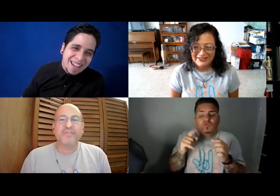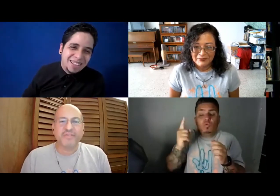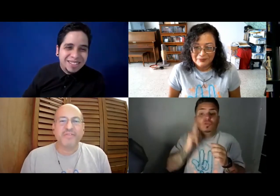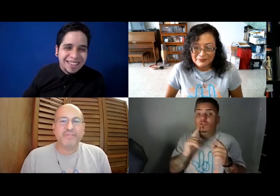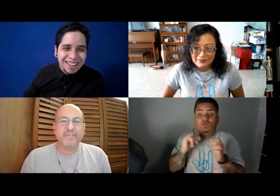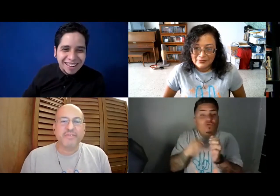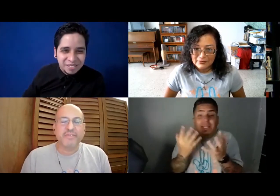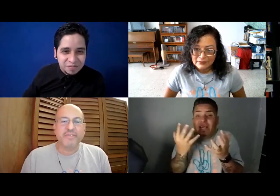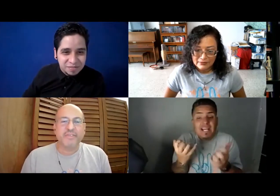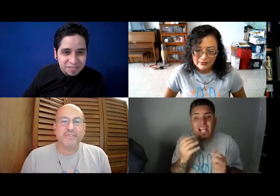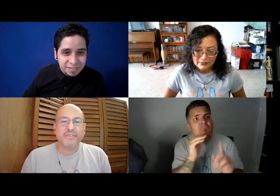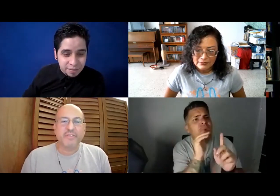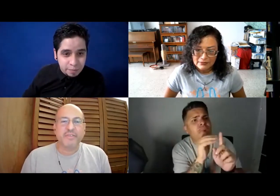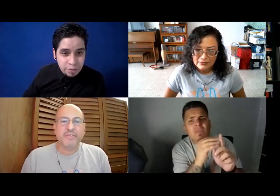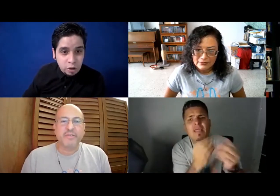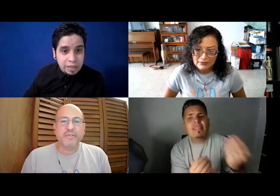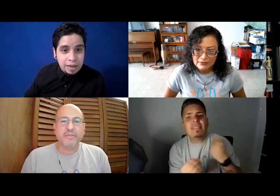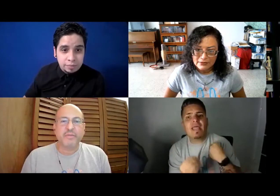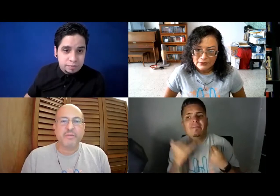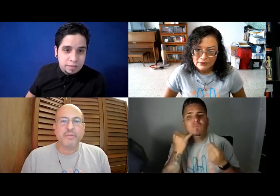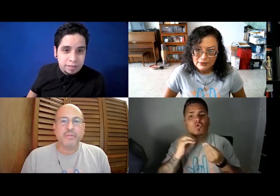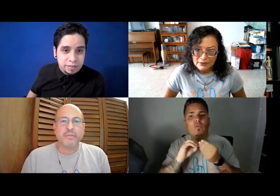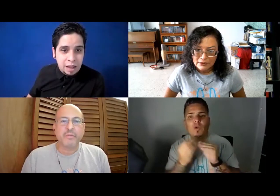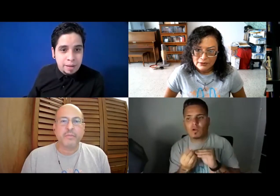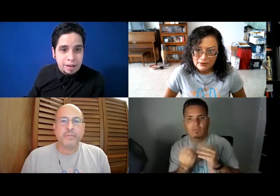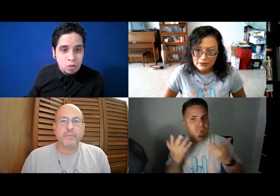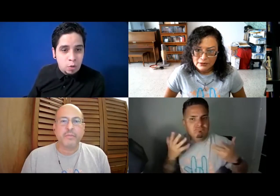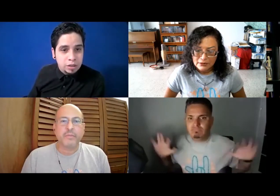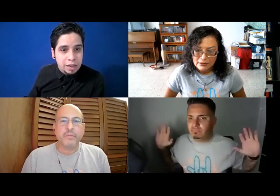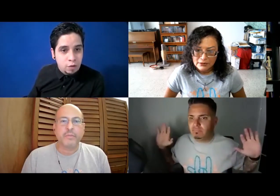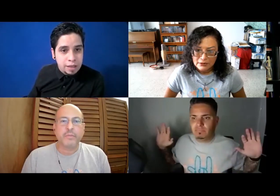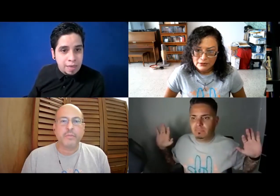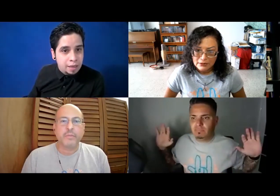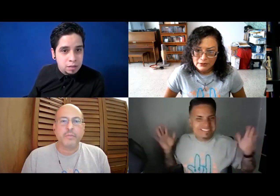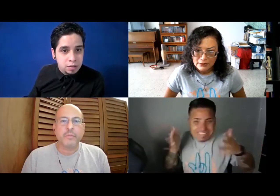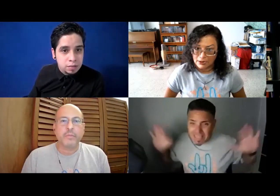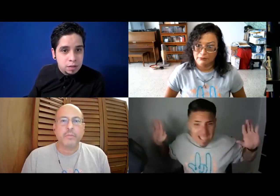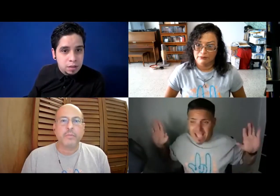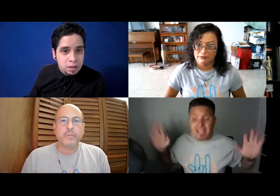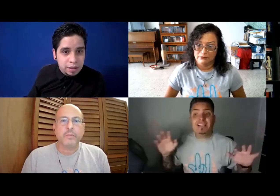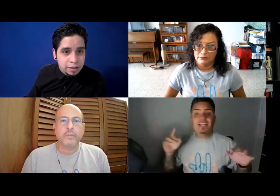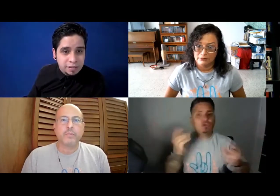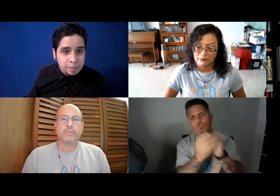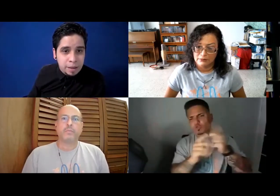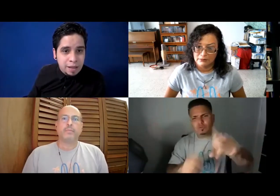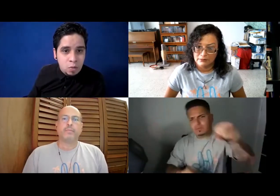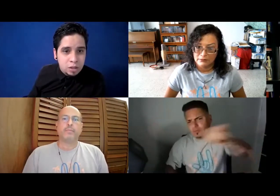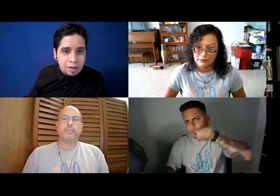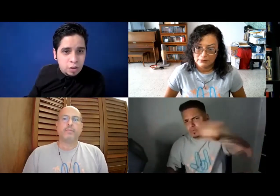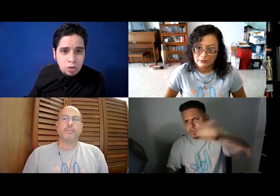Entonces, pues no quieren darme un número de teléfono y nada. Eso es simple, es dar un número de teléfono y yo, no,